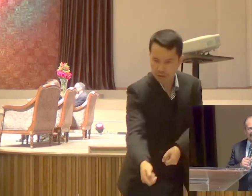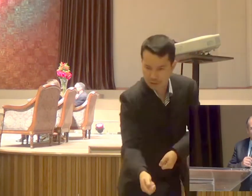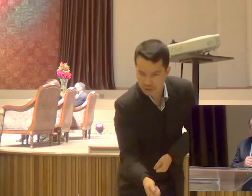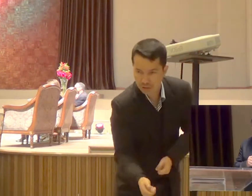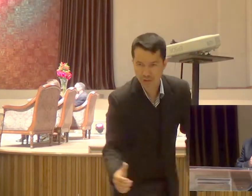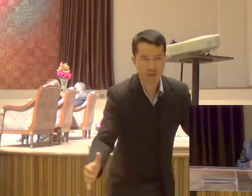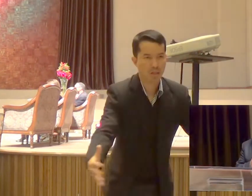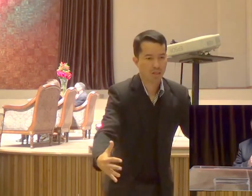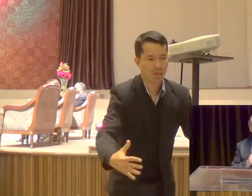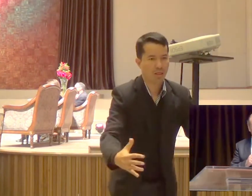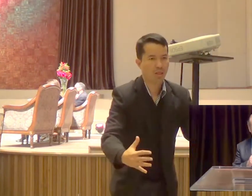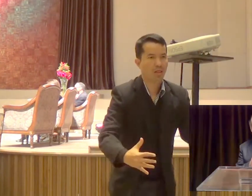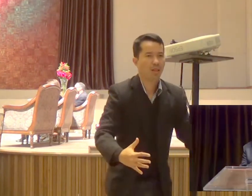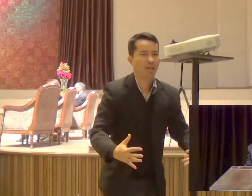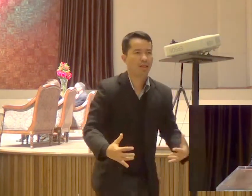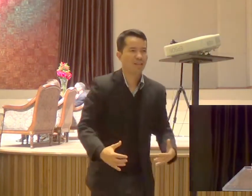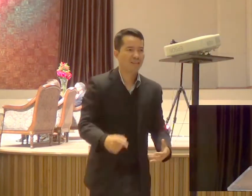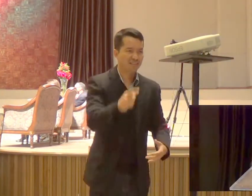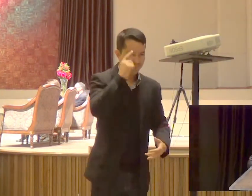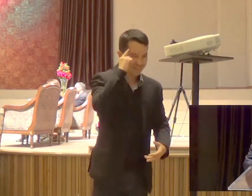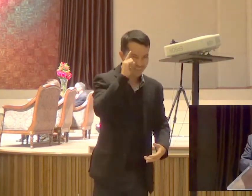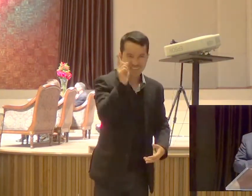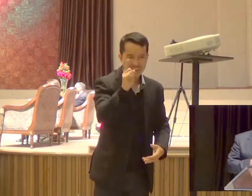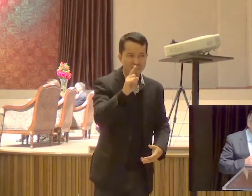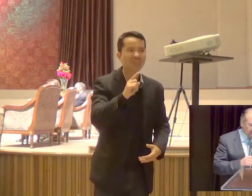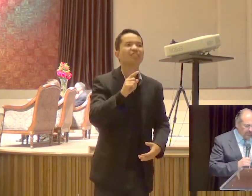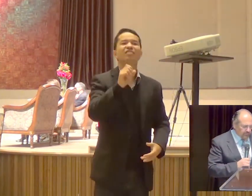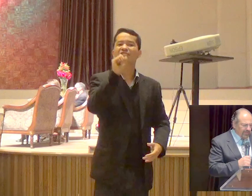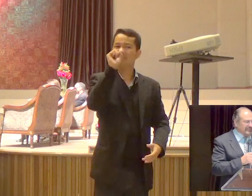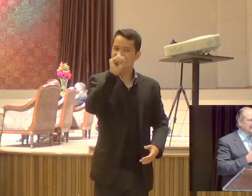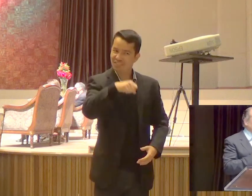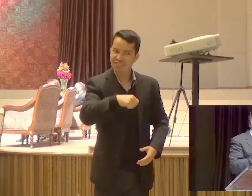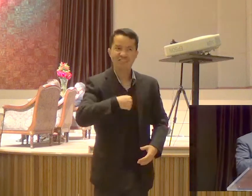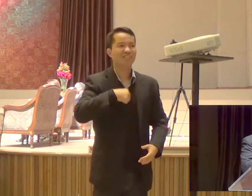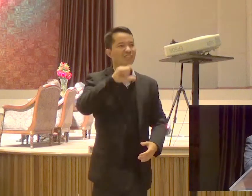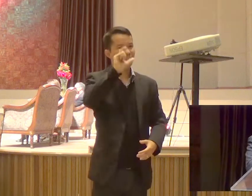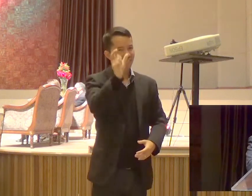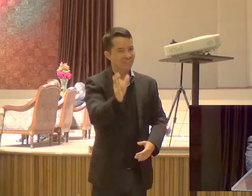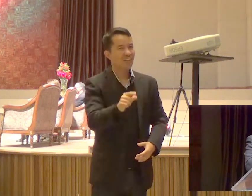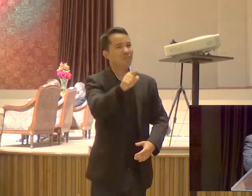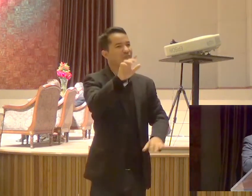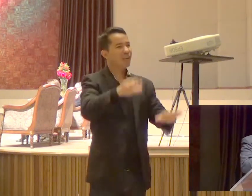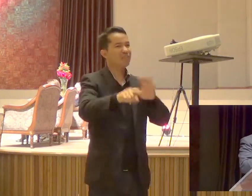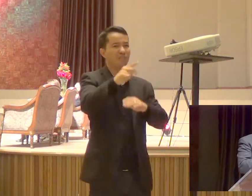Vocês pensam que não É assim mesmo gente Por isso que a gente fala assim Nossa pastor Tá cansado né Você não tem ideia